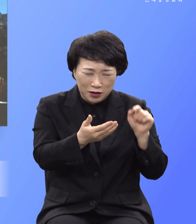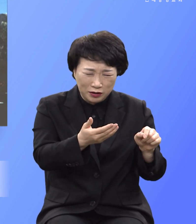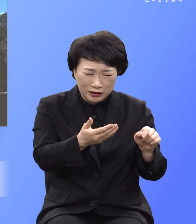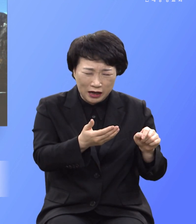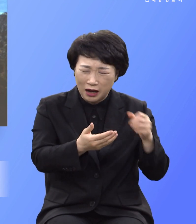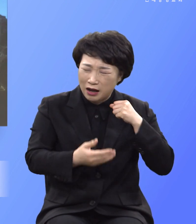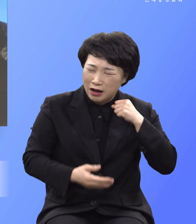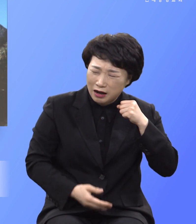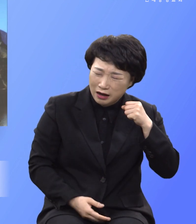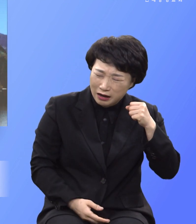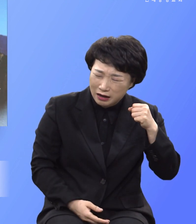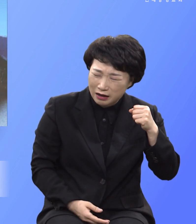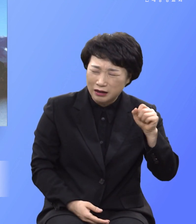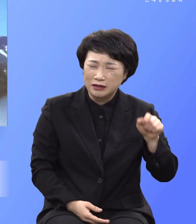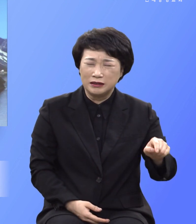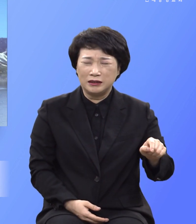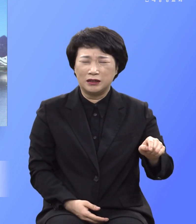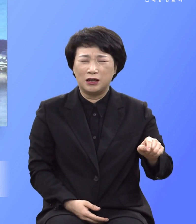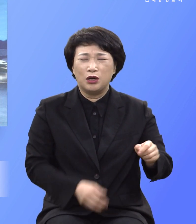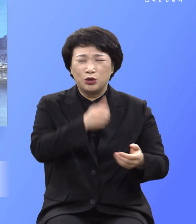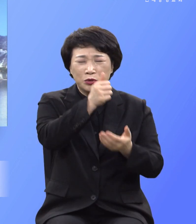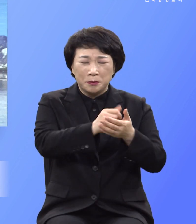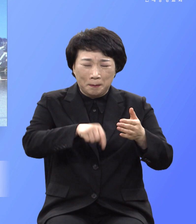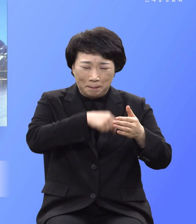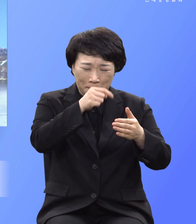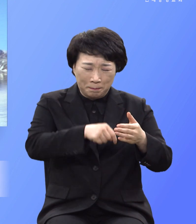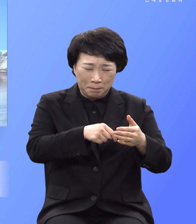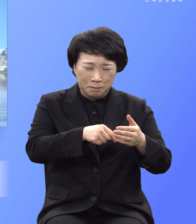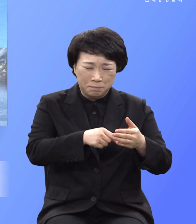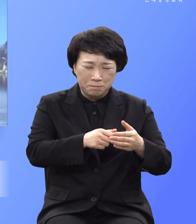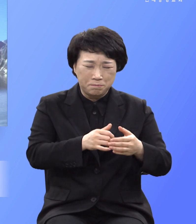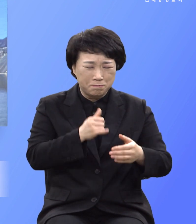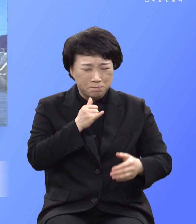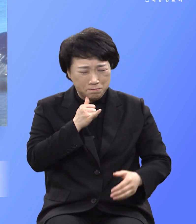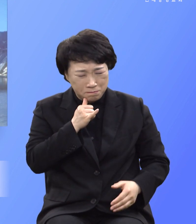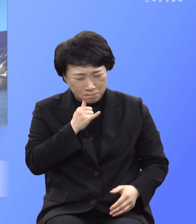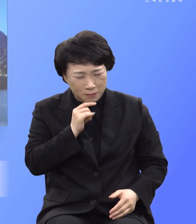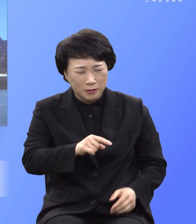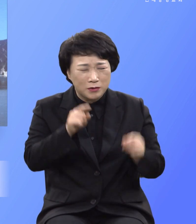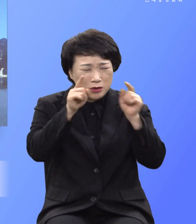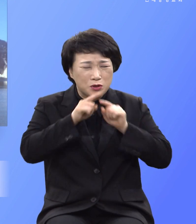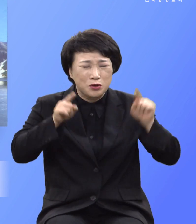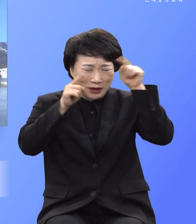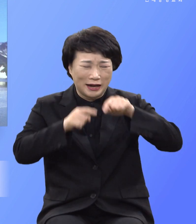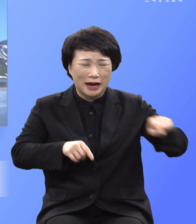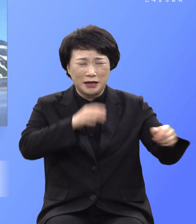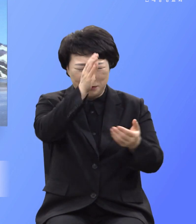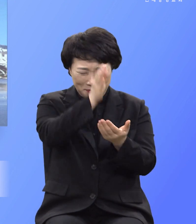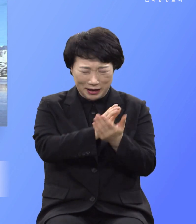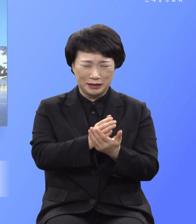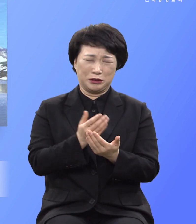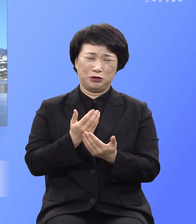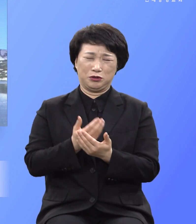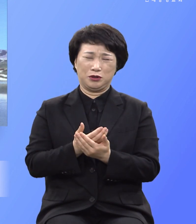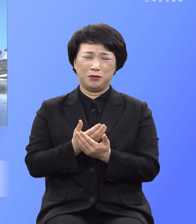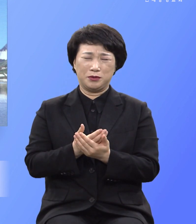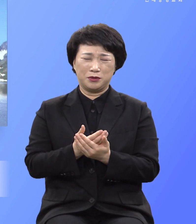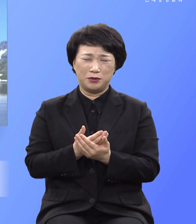이끌려 죄 가운데 푹 빠져 지옥 가지 않게 하시고 저는